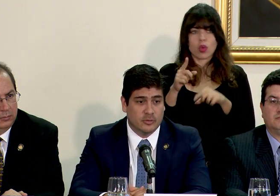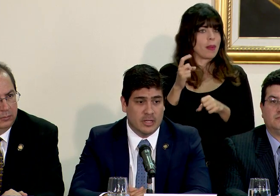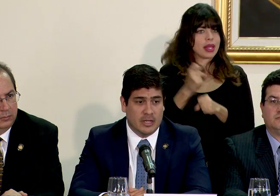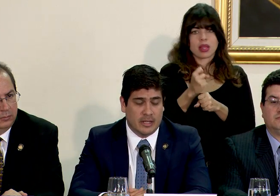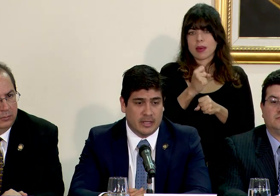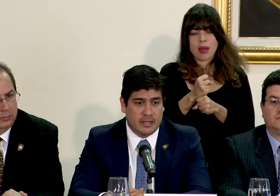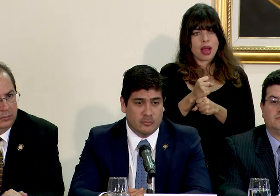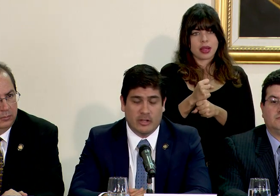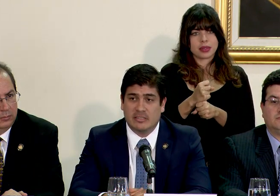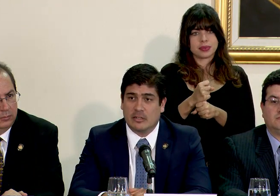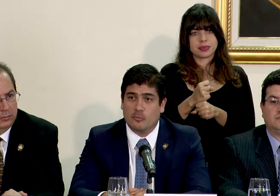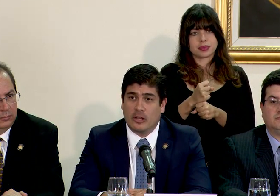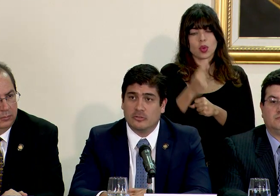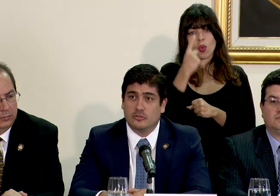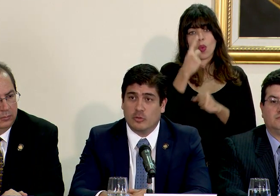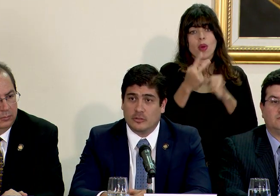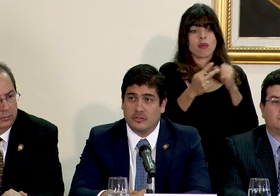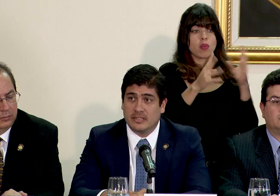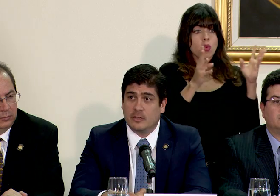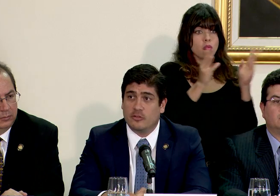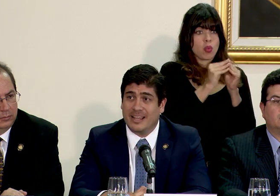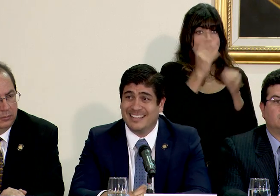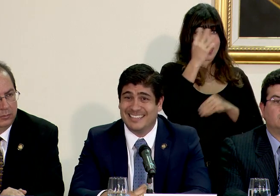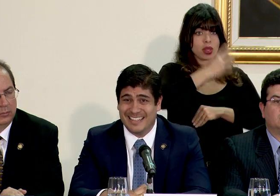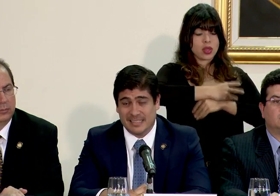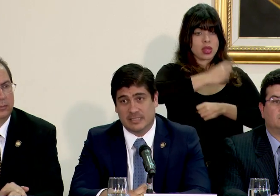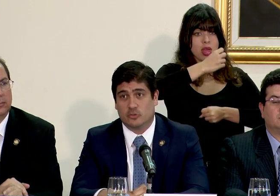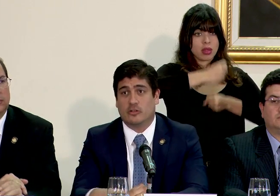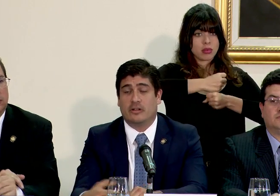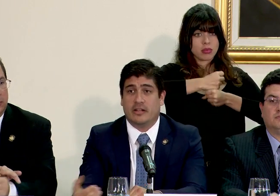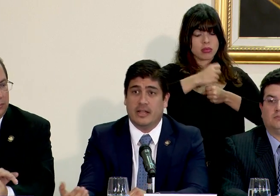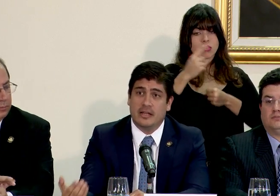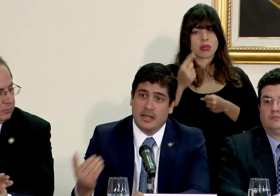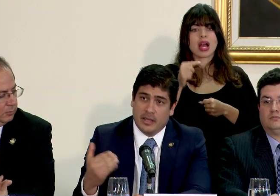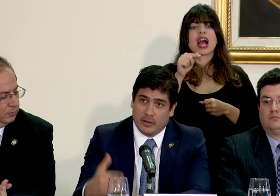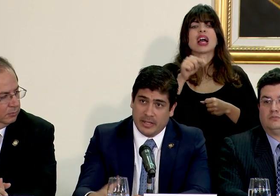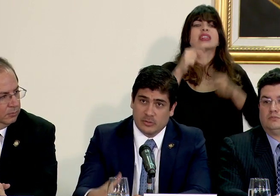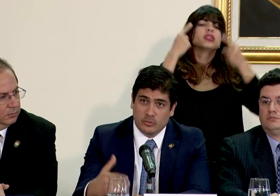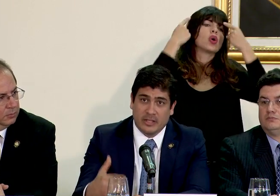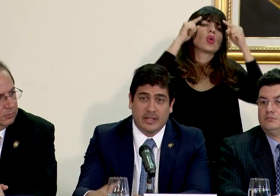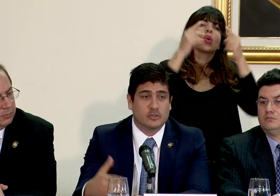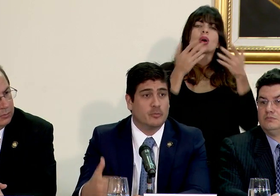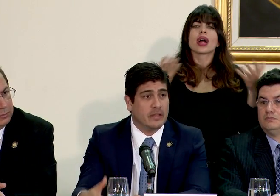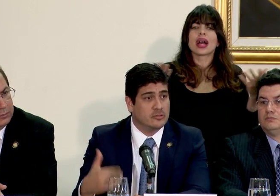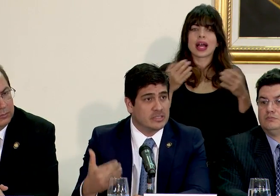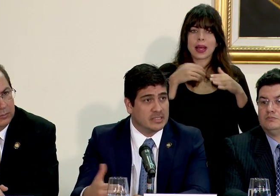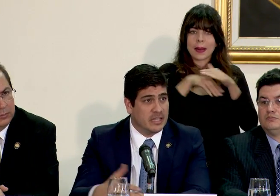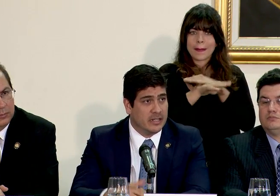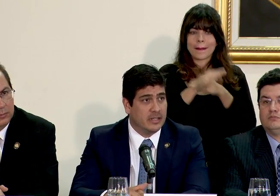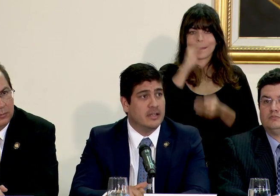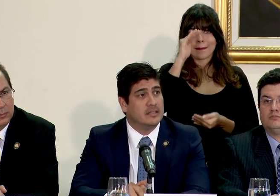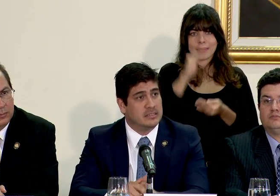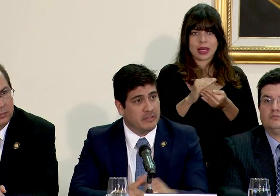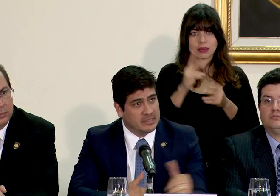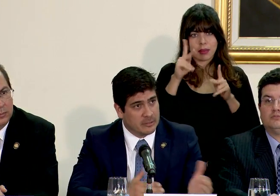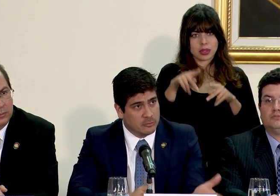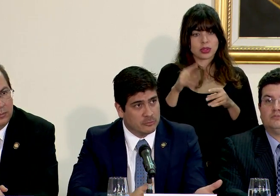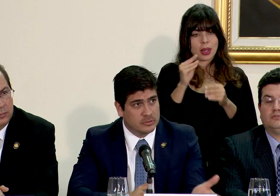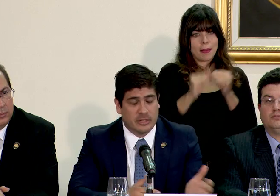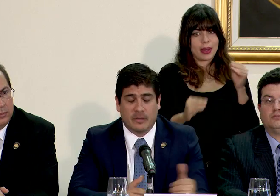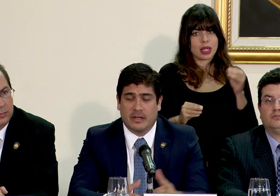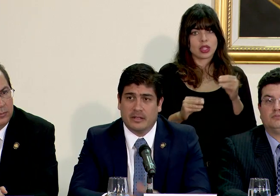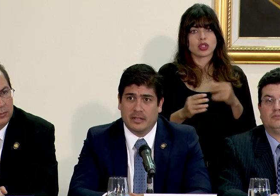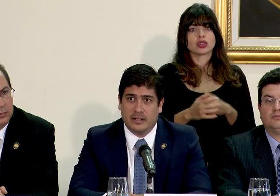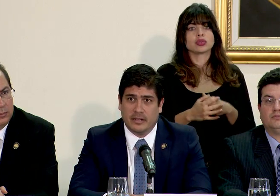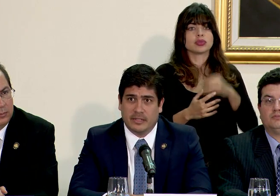trabajando una vez acumulados estos cuatro días de jornada de 10. Esto que lograría es un ingreso menos que se tiene, si bien se